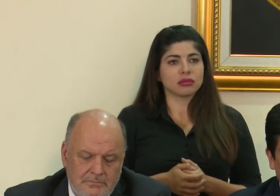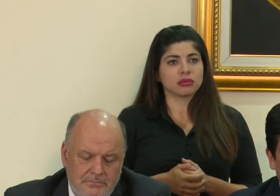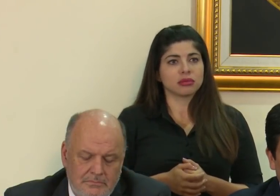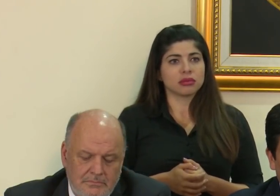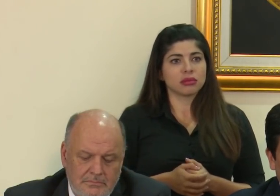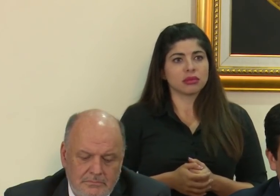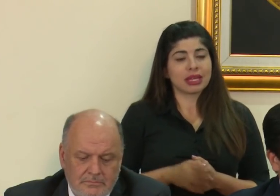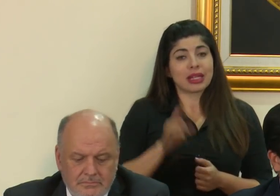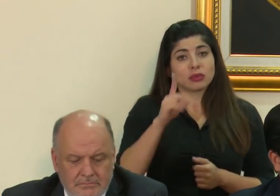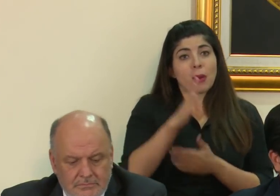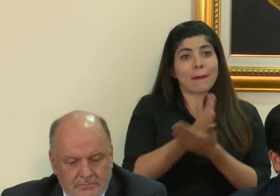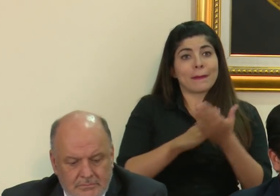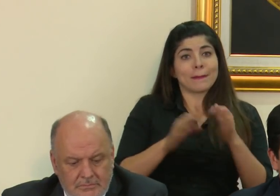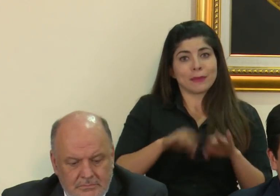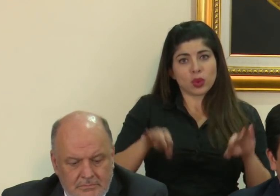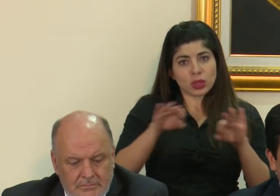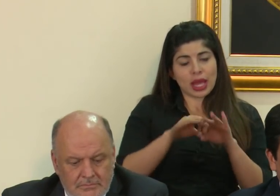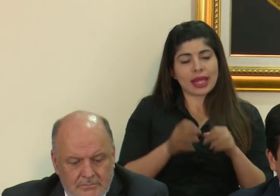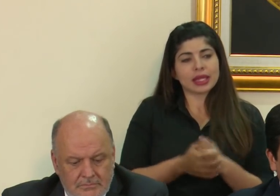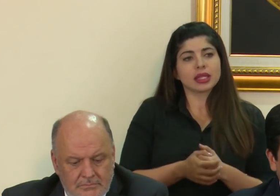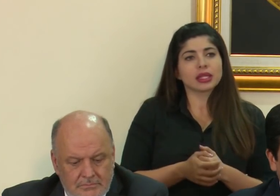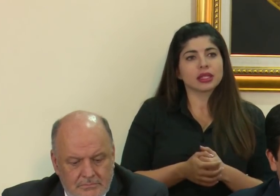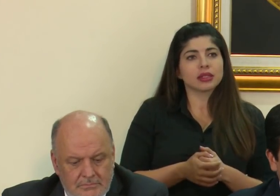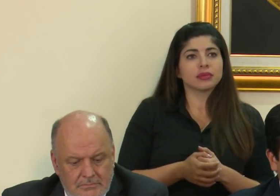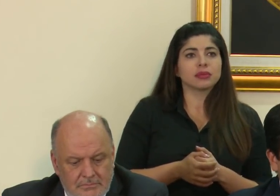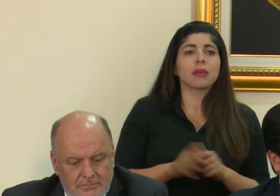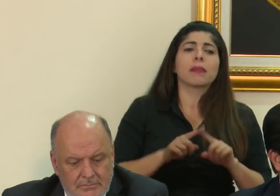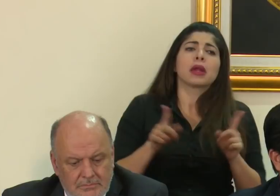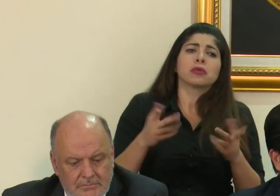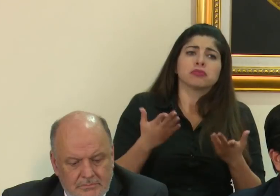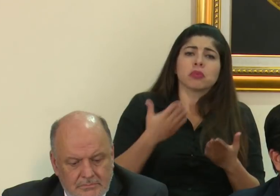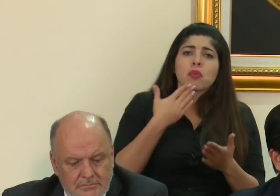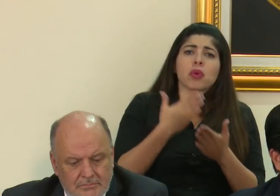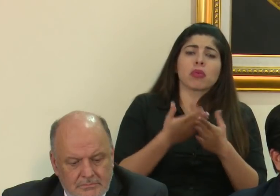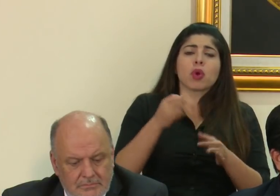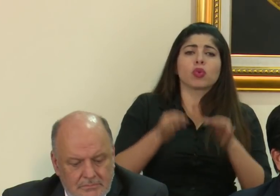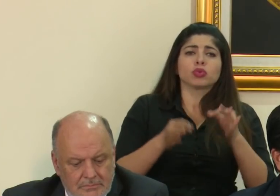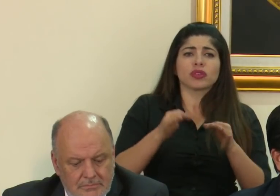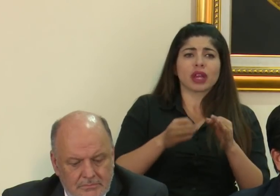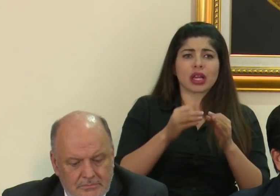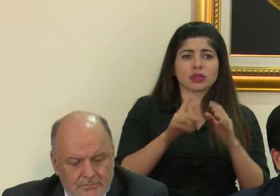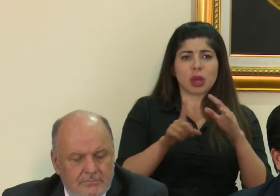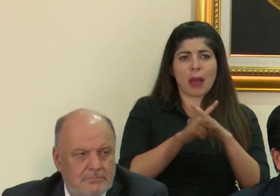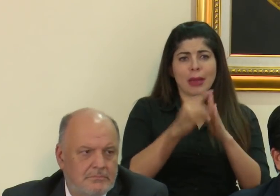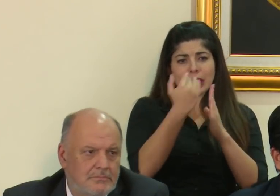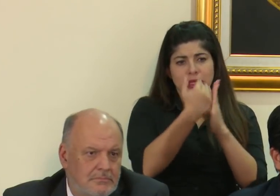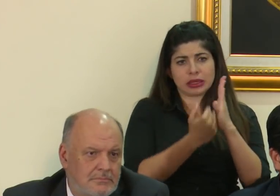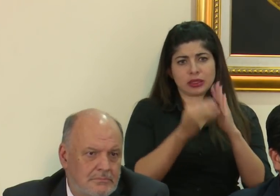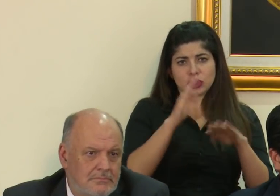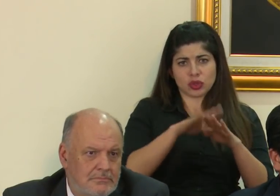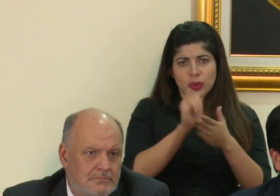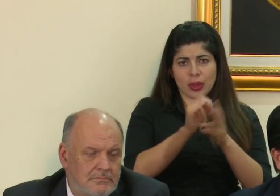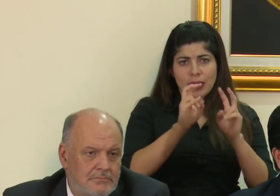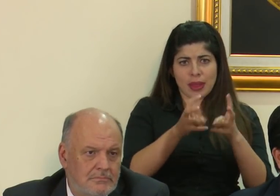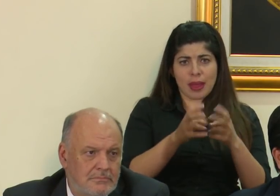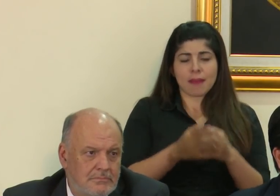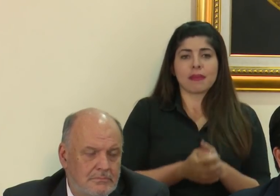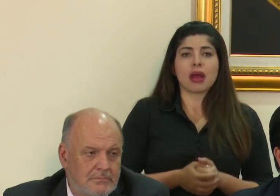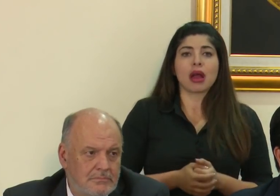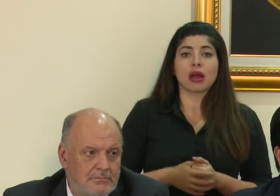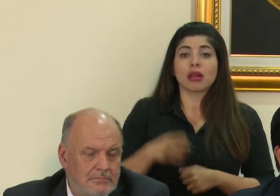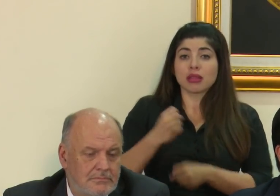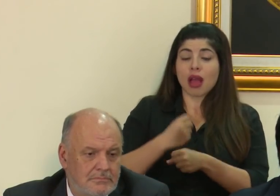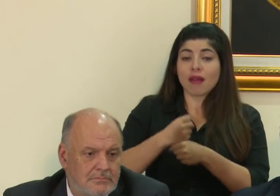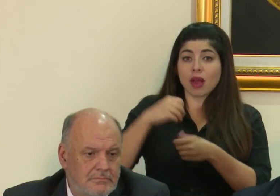y eso es una parte importante. Pero bueno, las justificaciones están allí en esa materia. El devenir y el